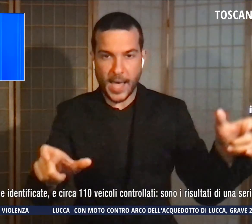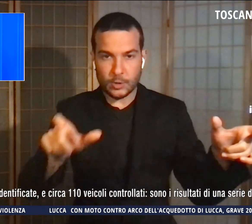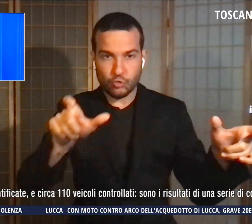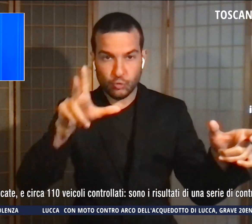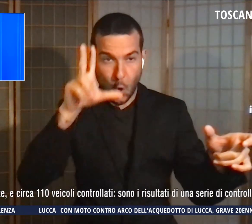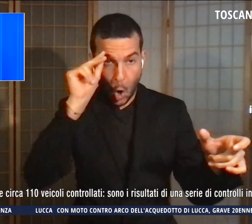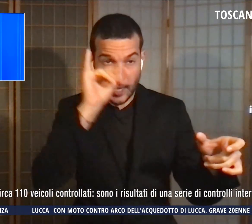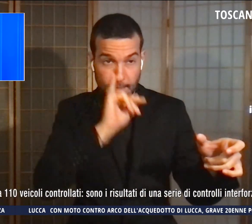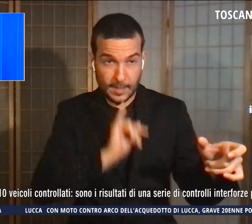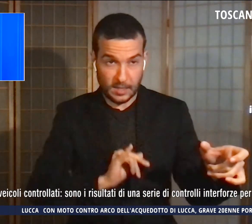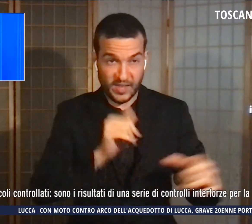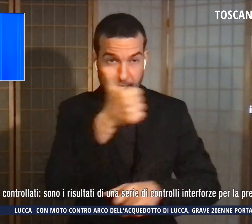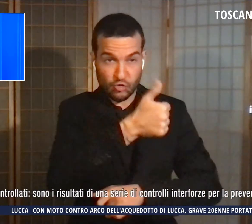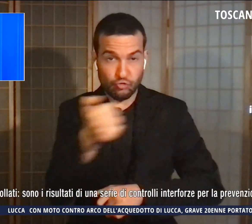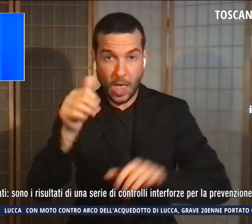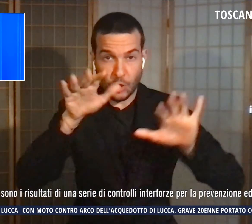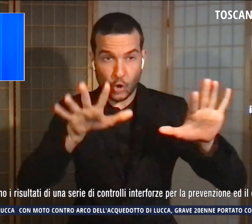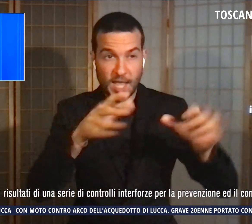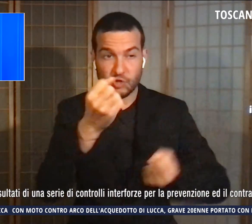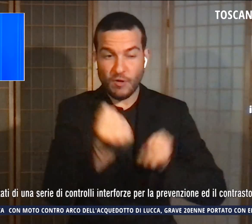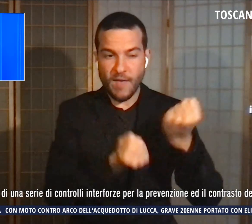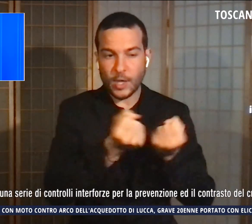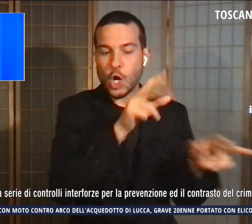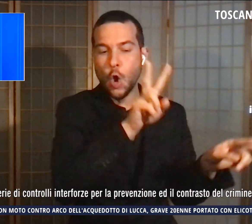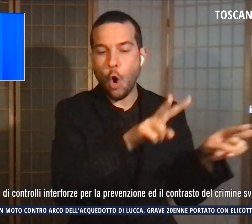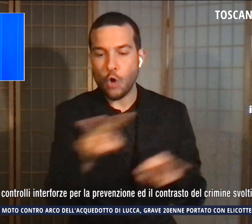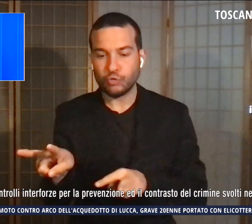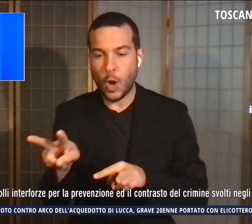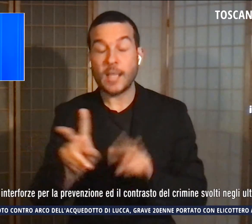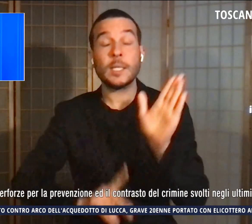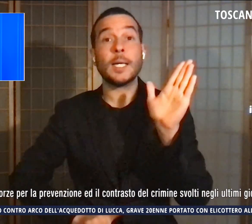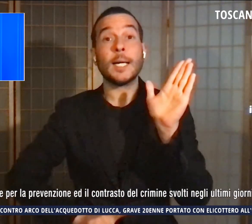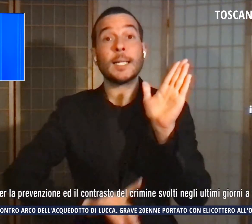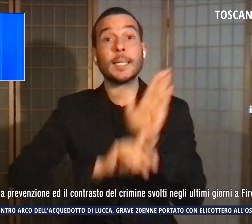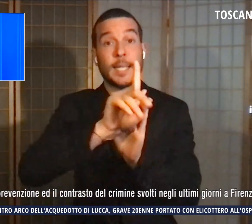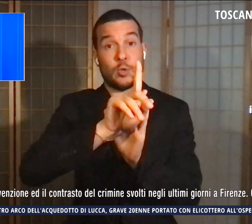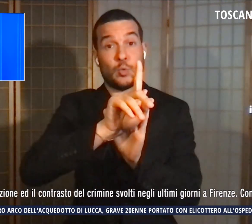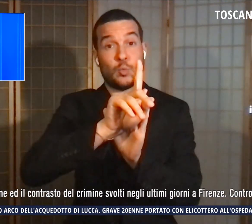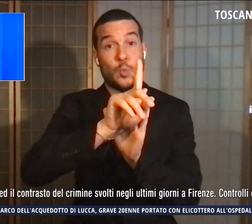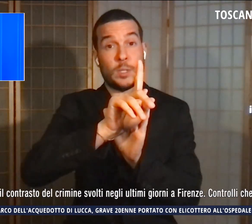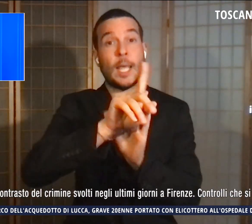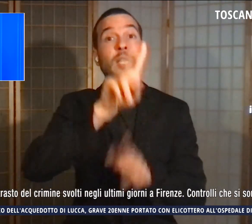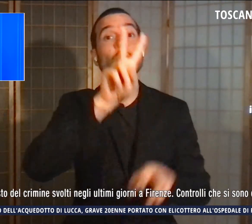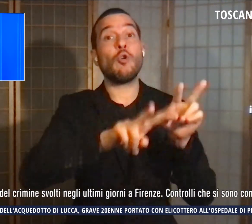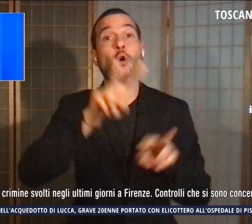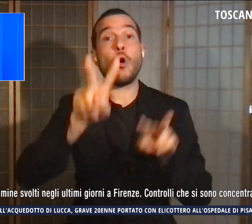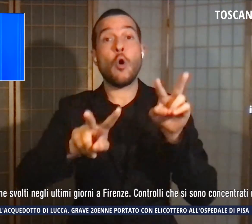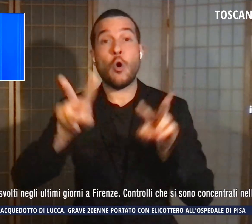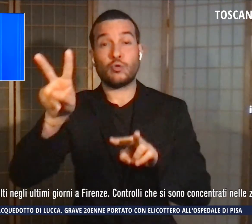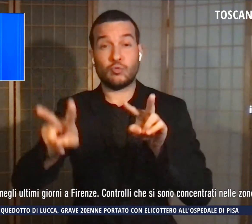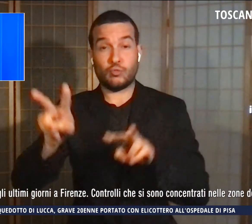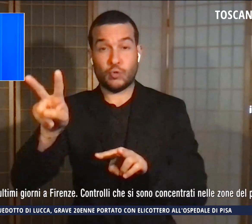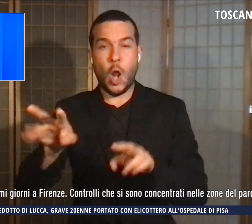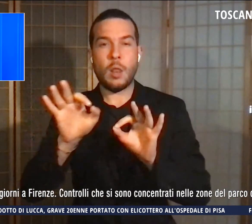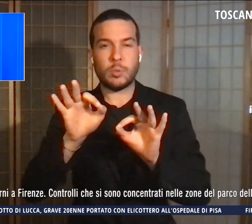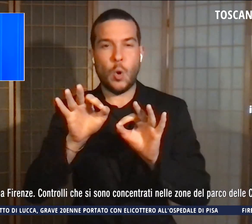veicoli controllati. Sono i risultati di una serie di controlli interforze per la prevenzione